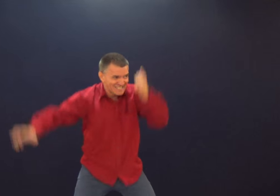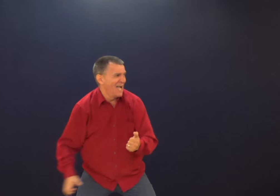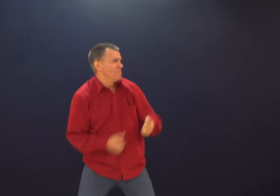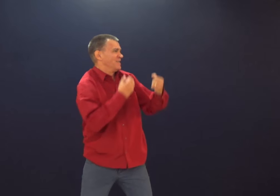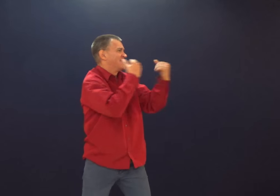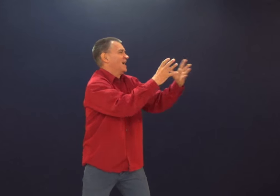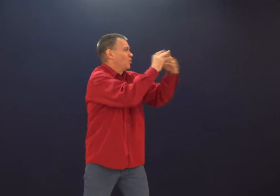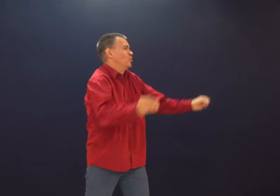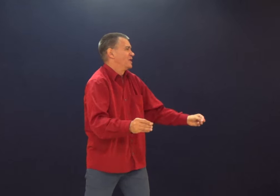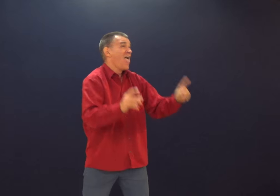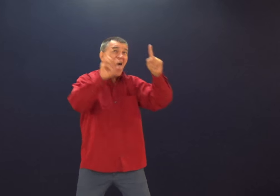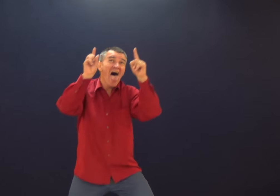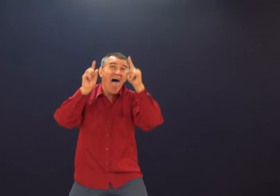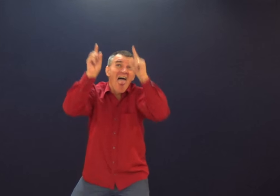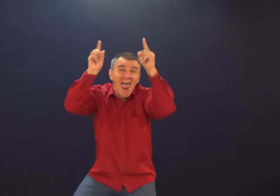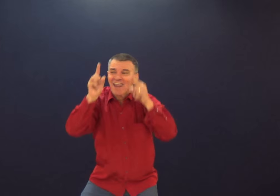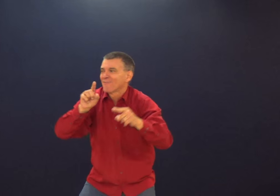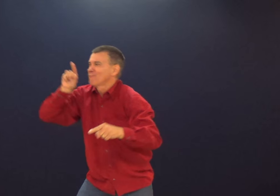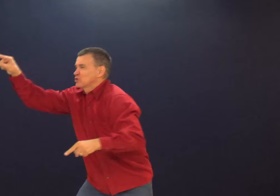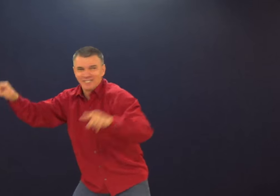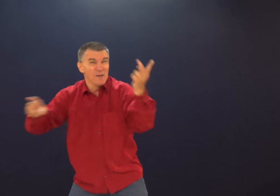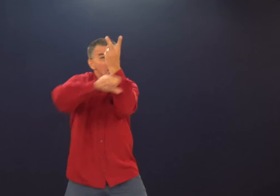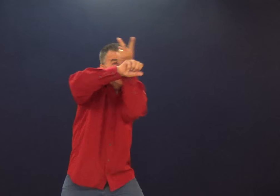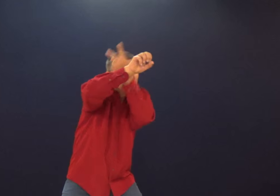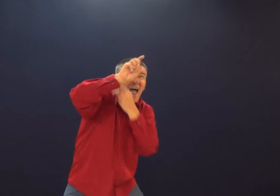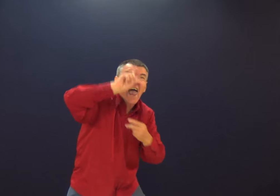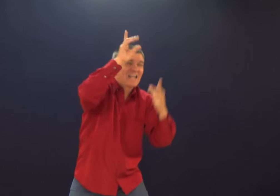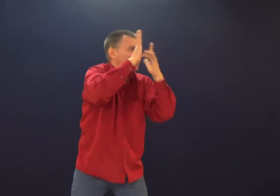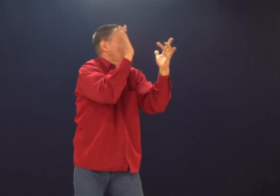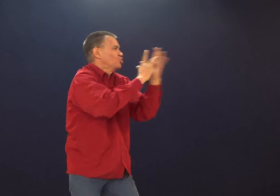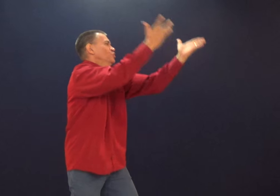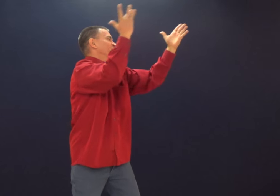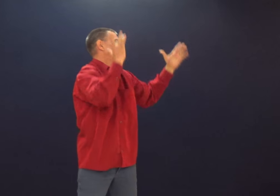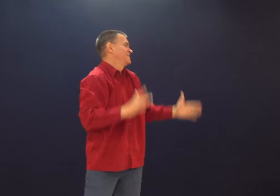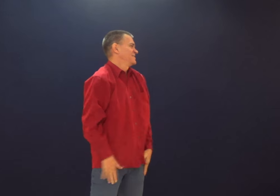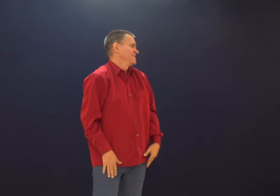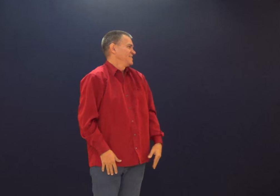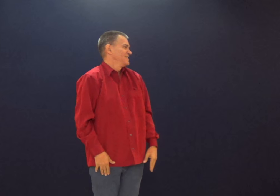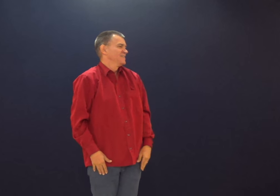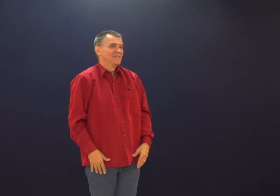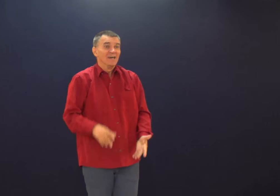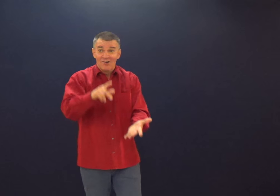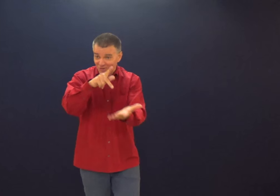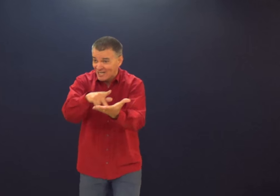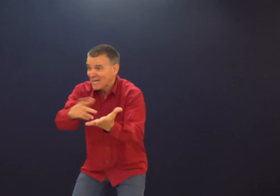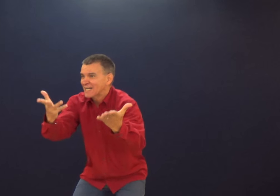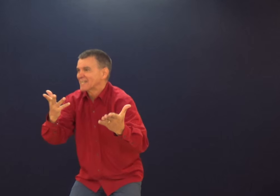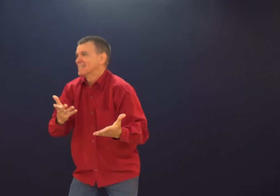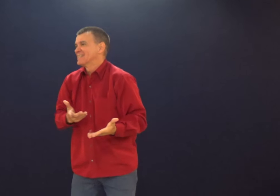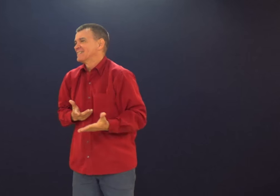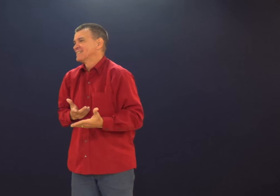E às vezes você não enxerga o que está acontecendo comigo, mas Deus enxerga, Deus sabe. Não é verdade?